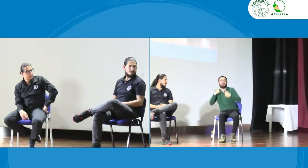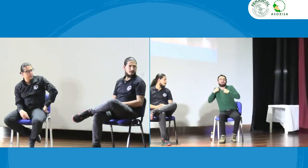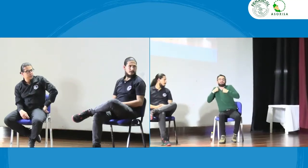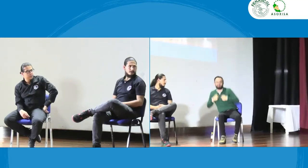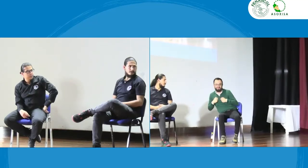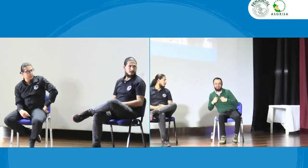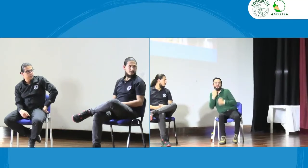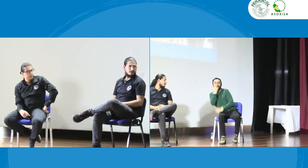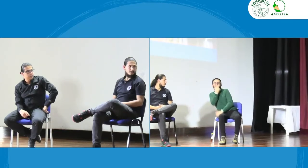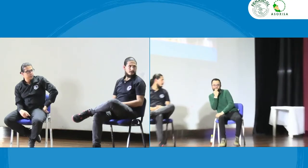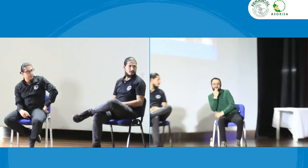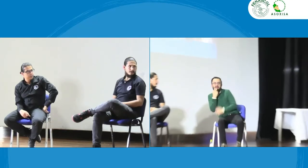intérprete